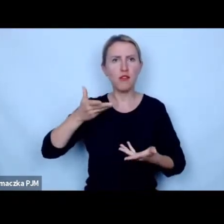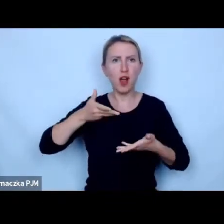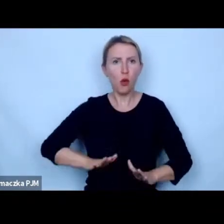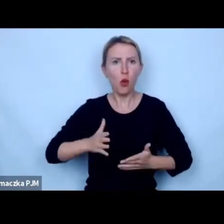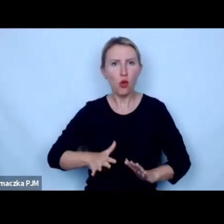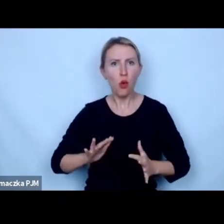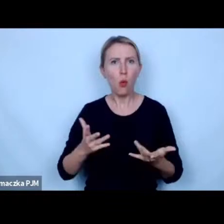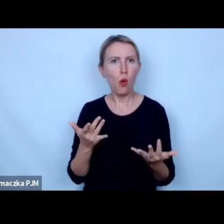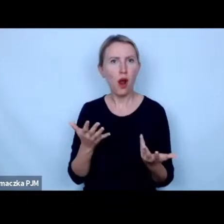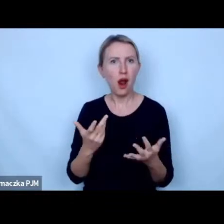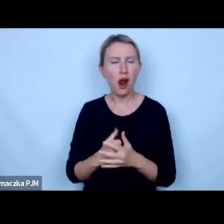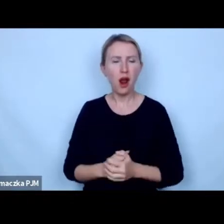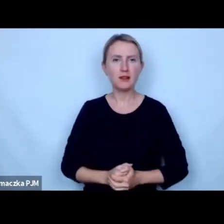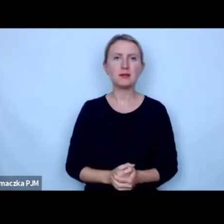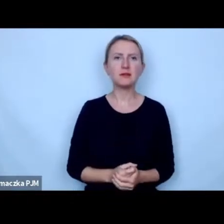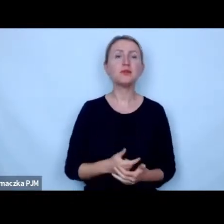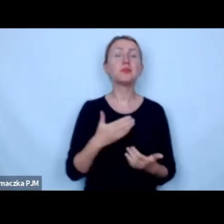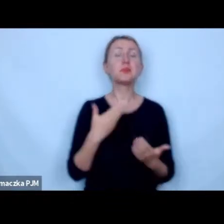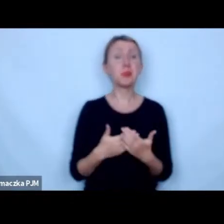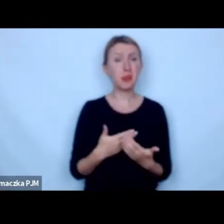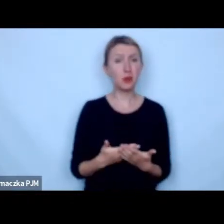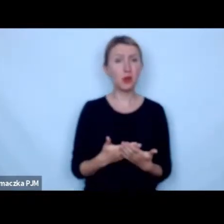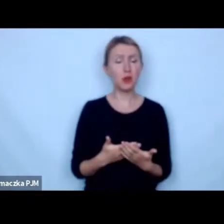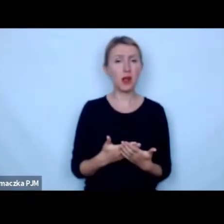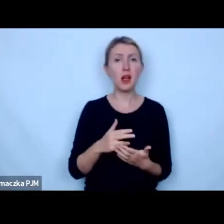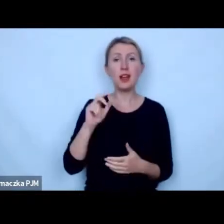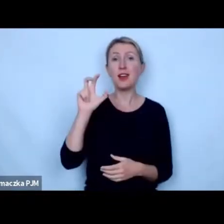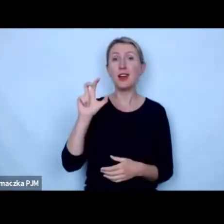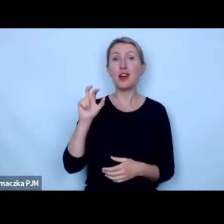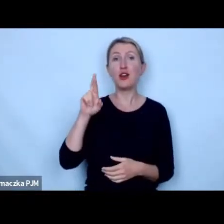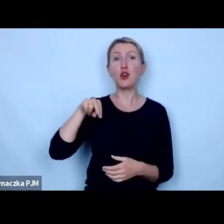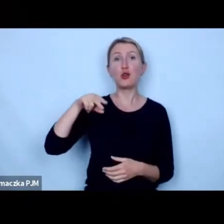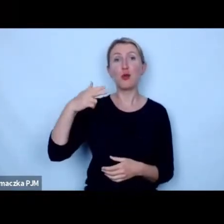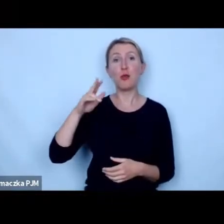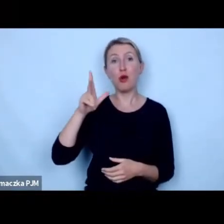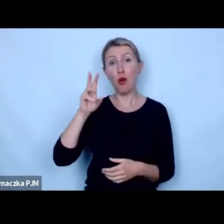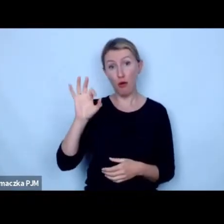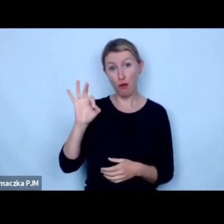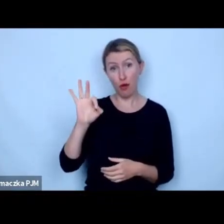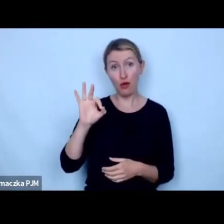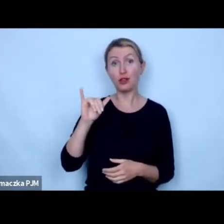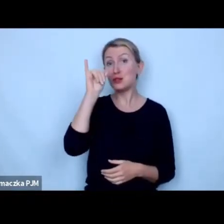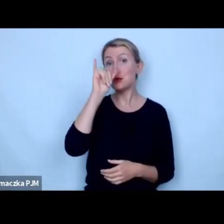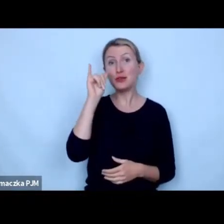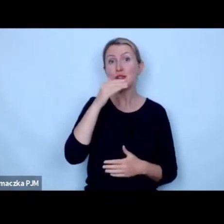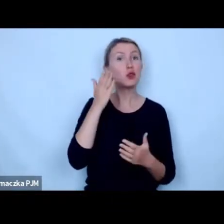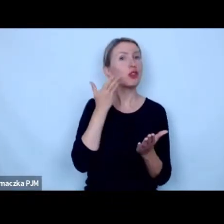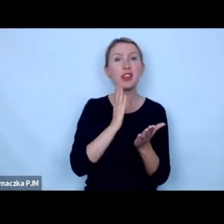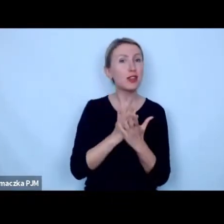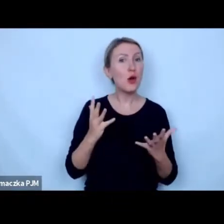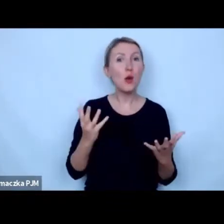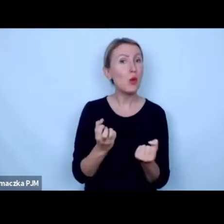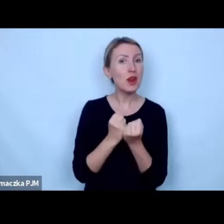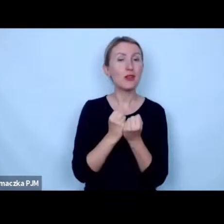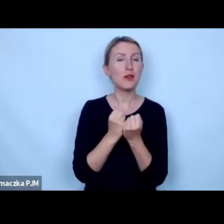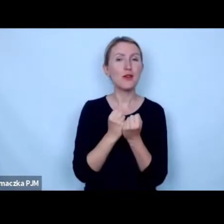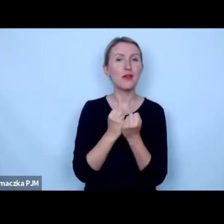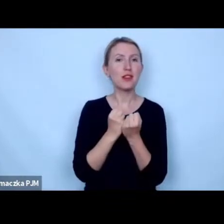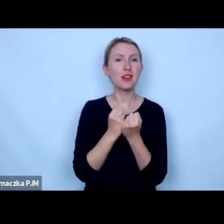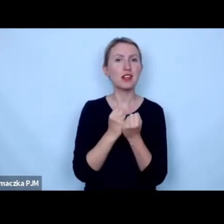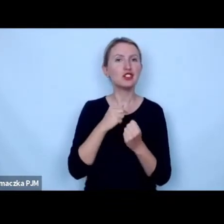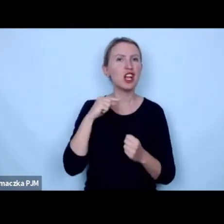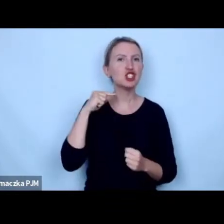dlatego w Rumkowie świniaki nie tylko są uratowane od